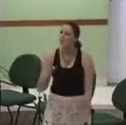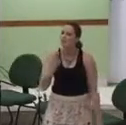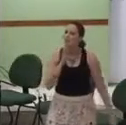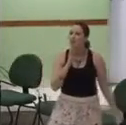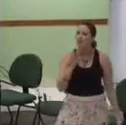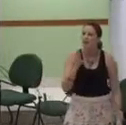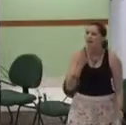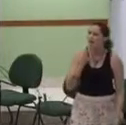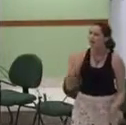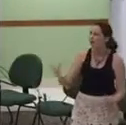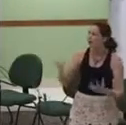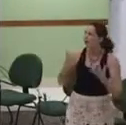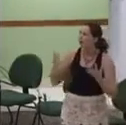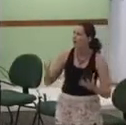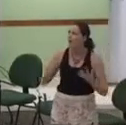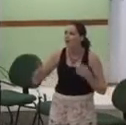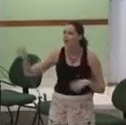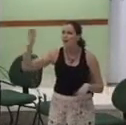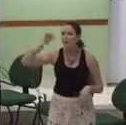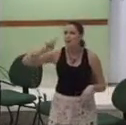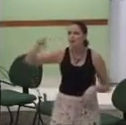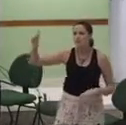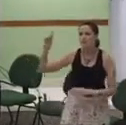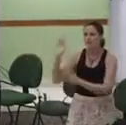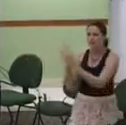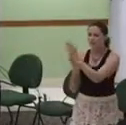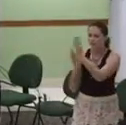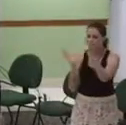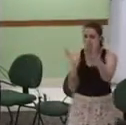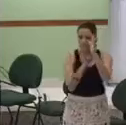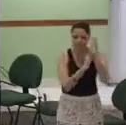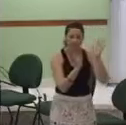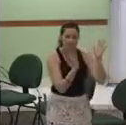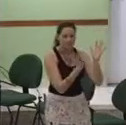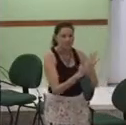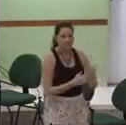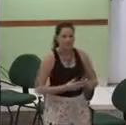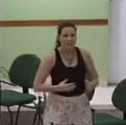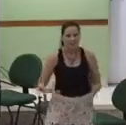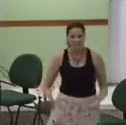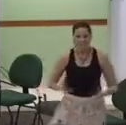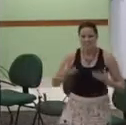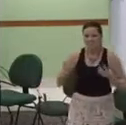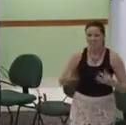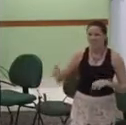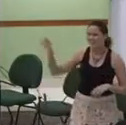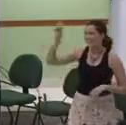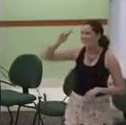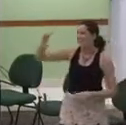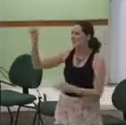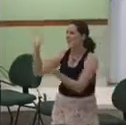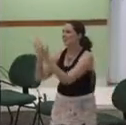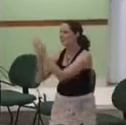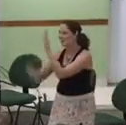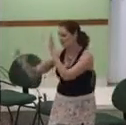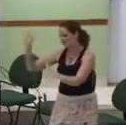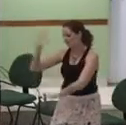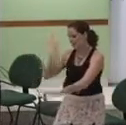covarde ter adorar-te sempre mais mais